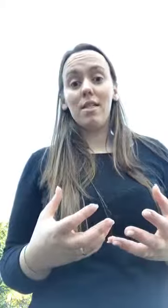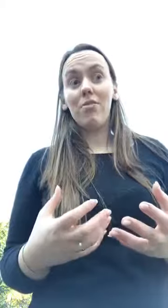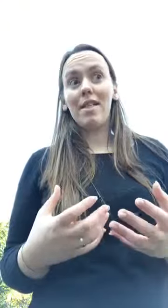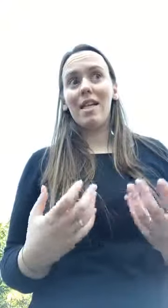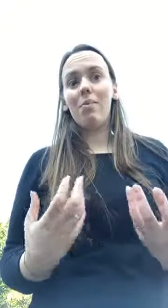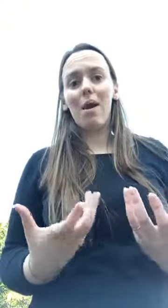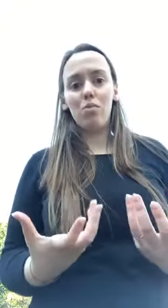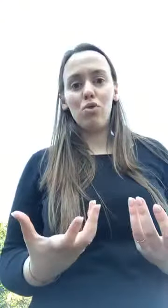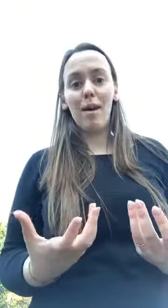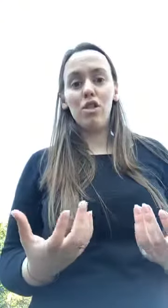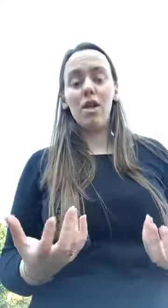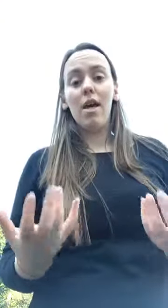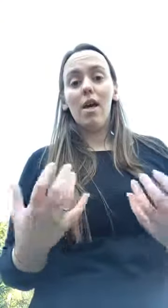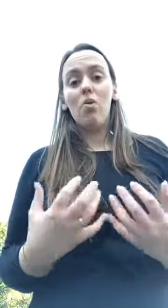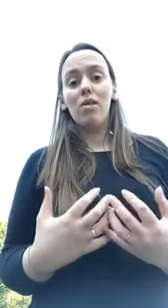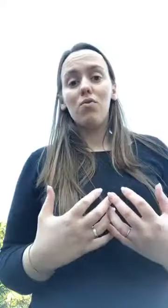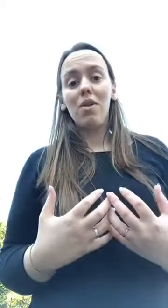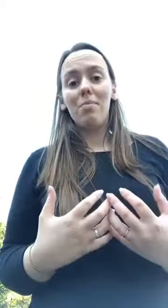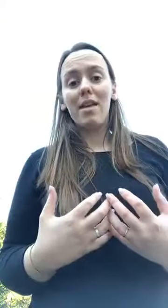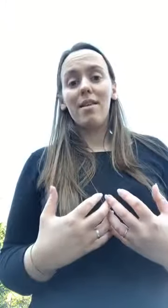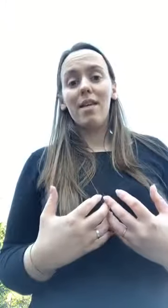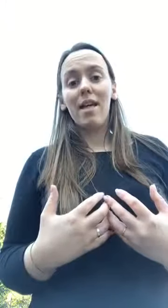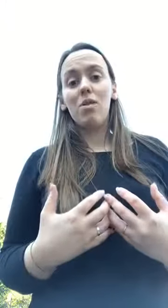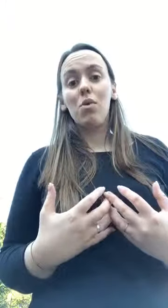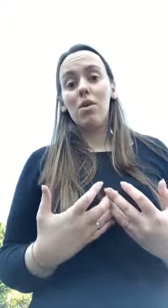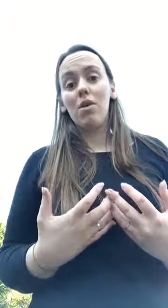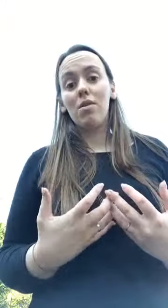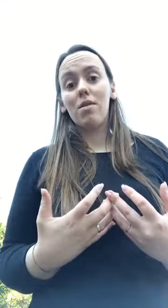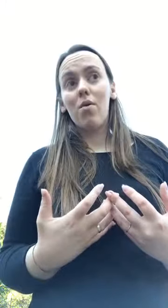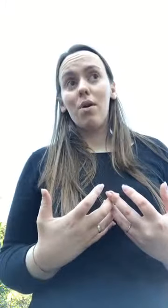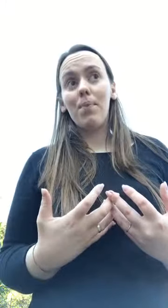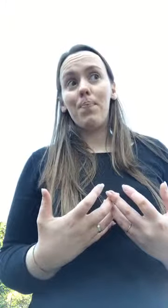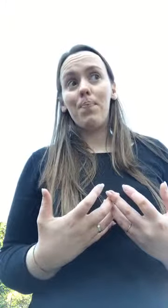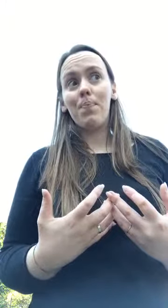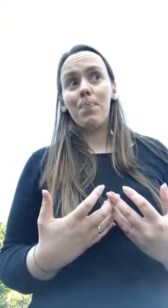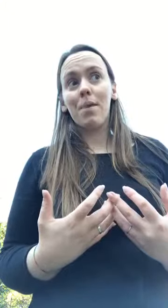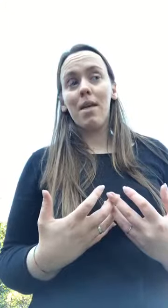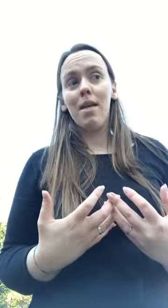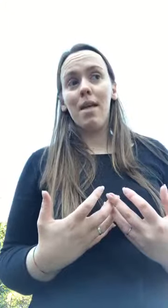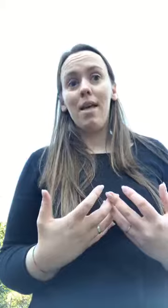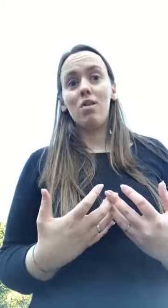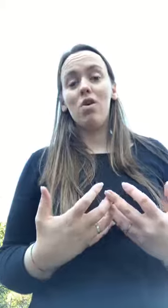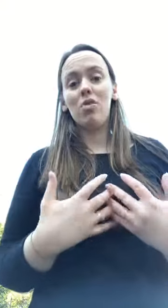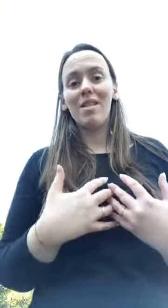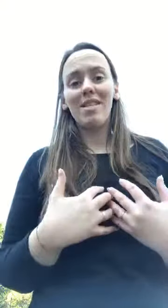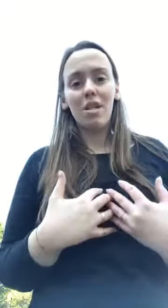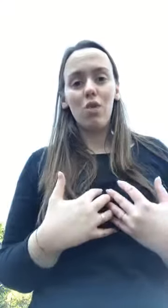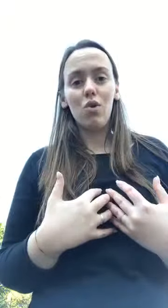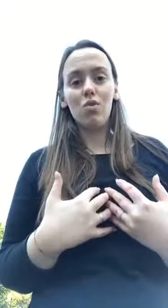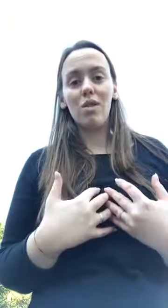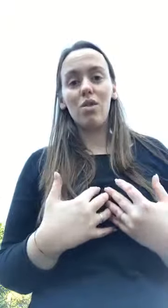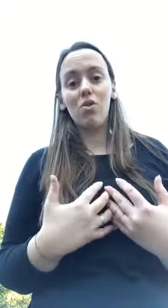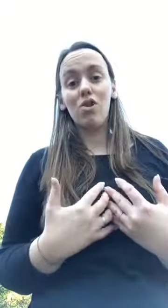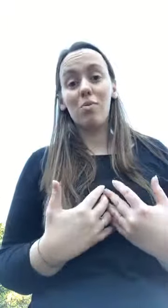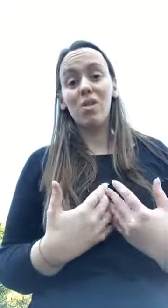vais acalmar muito mais. Quando falamos em ansiedade, são causas interiores, quando nós estamos